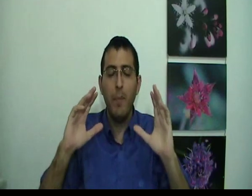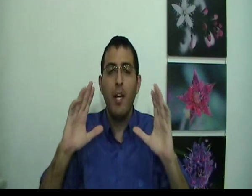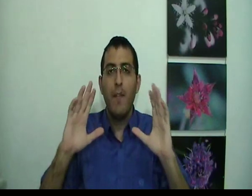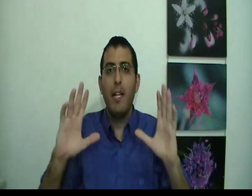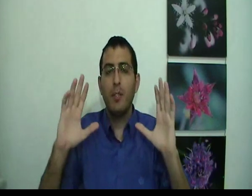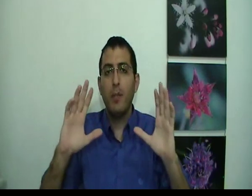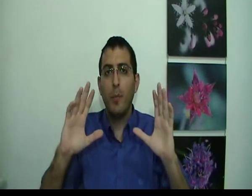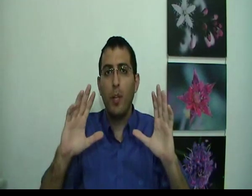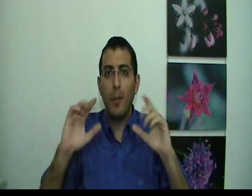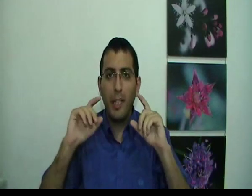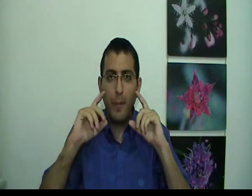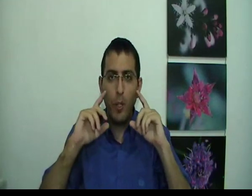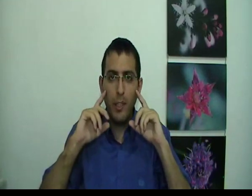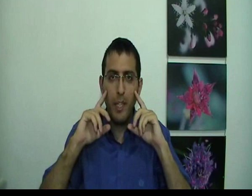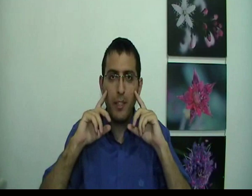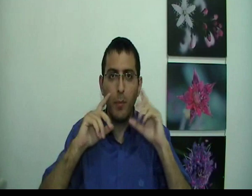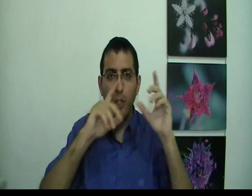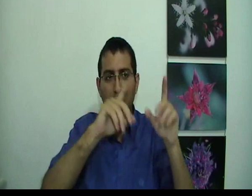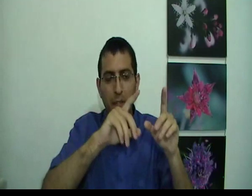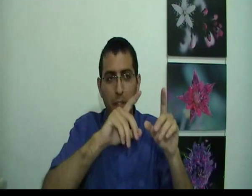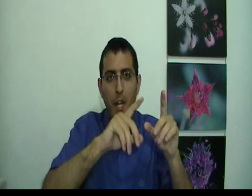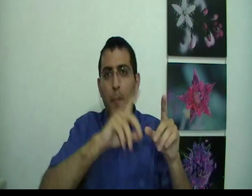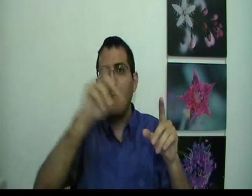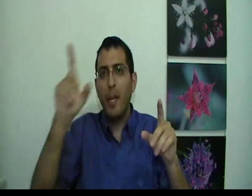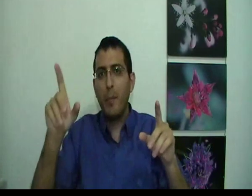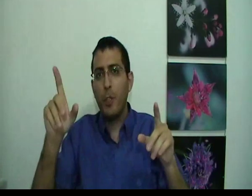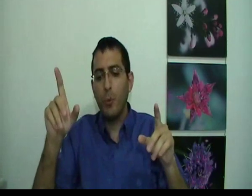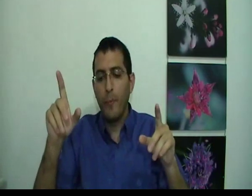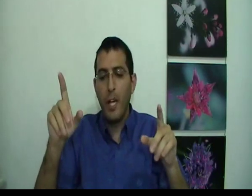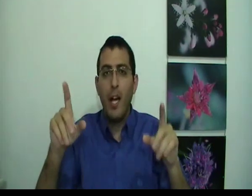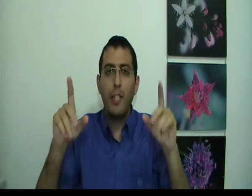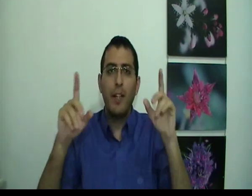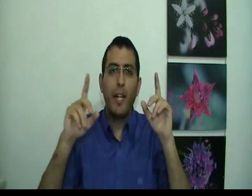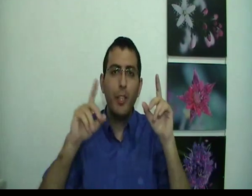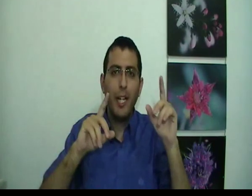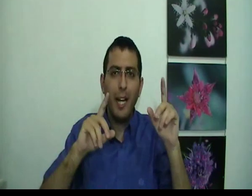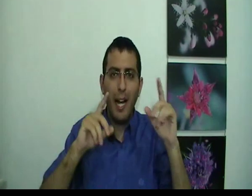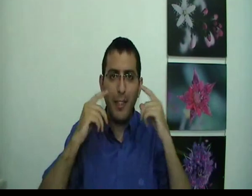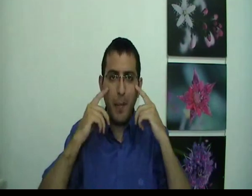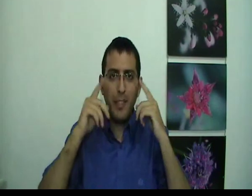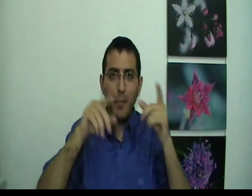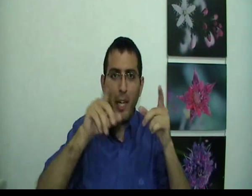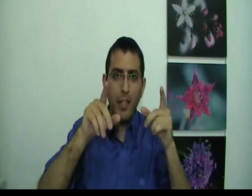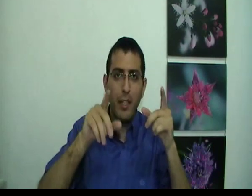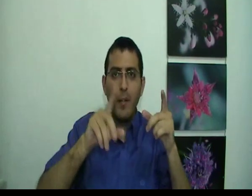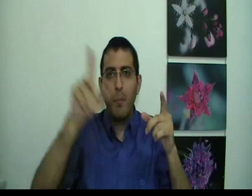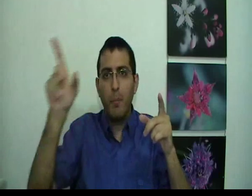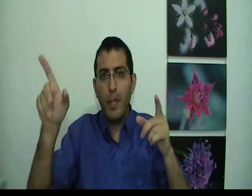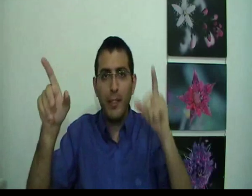ולעשות דימיון מודרח. בן אדם יכול לדמיין את עצמו עכשיו, מדבר עם מישהו. עכשיו, כאשר האדם מדמיין את